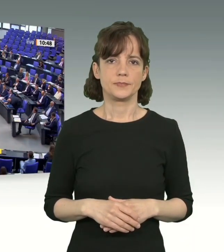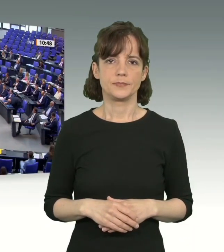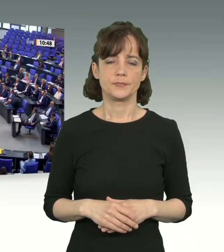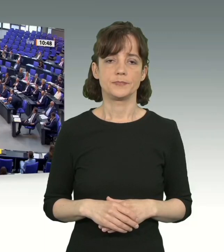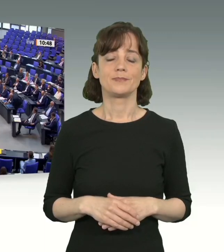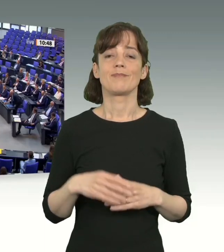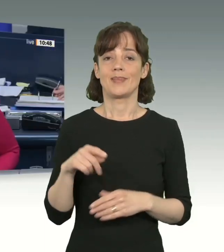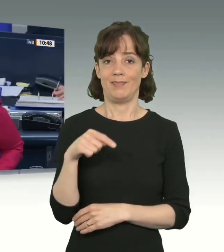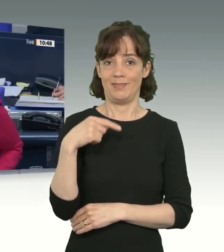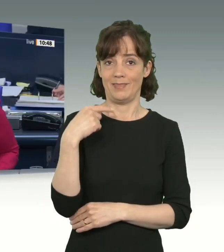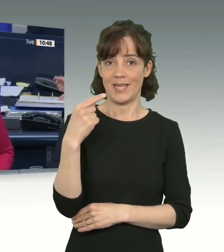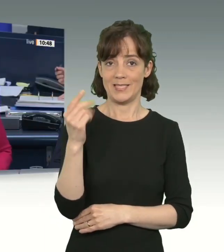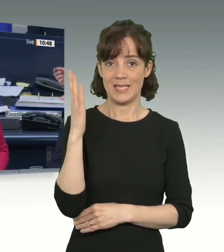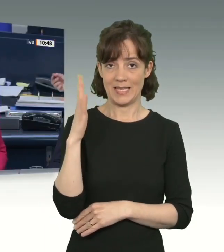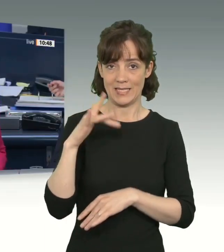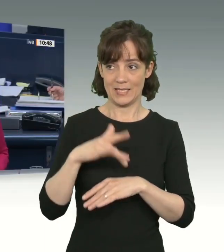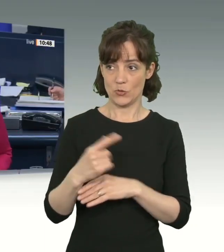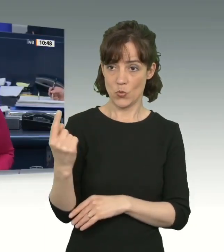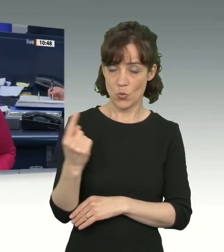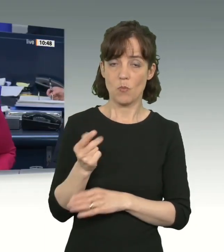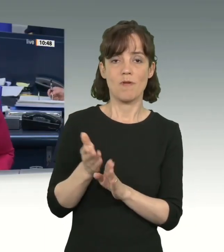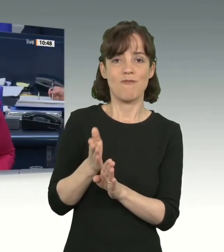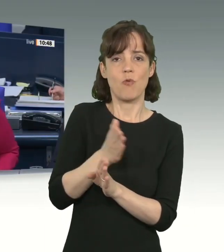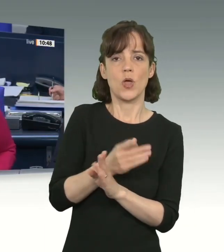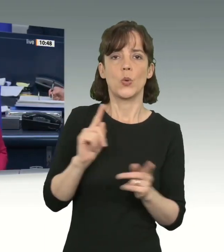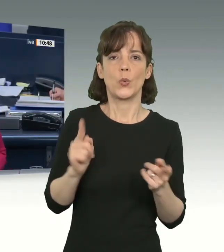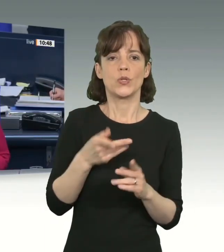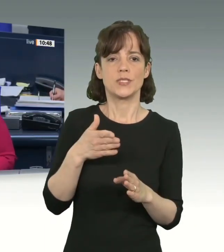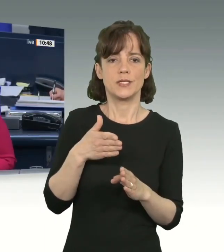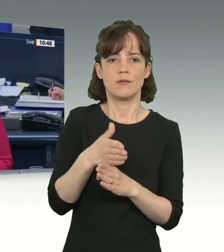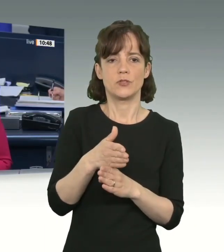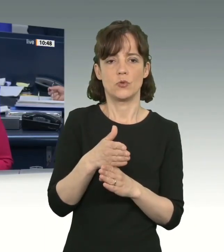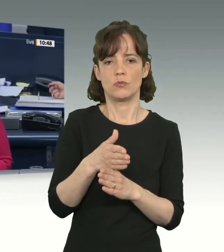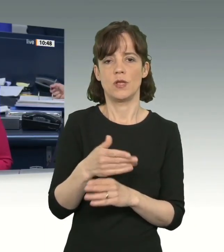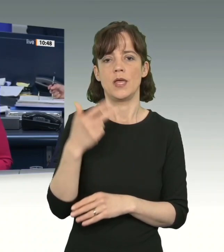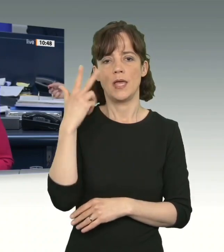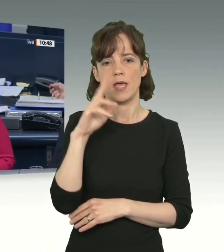Bevor ich die nächste Rednerin aufrufe, hat das Wort zu einer Kurzintervention von Alexander Throm.